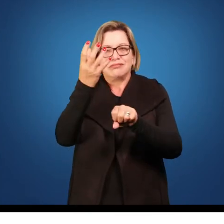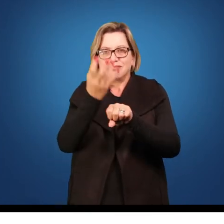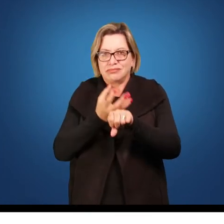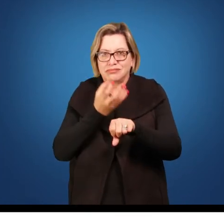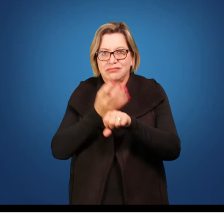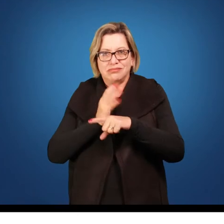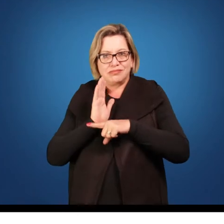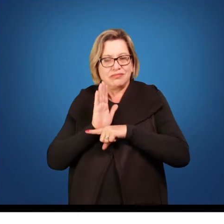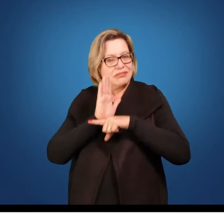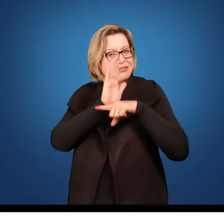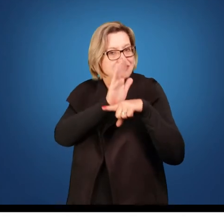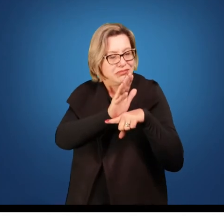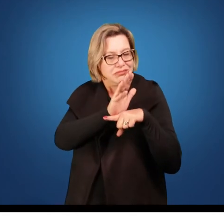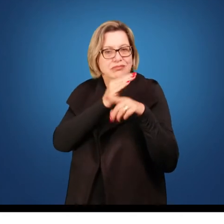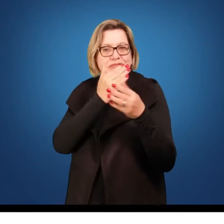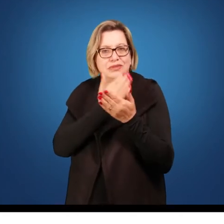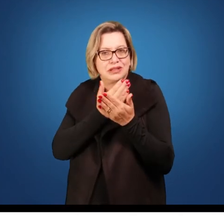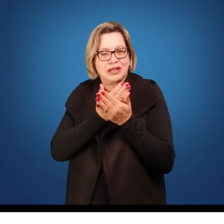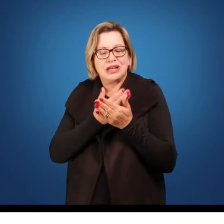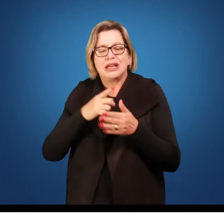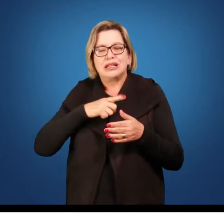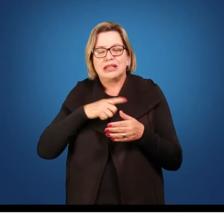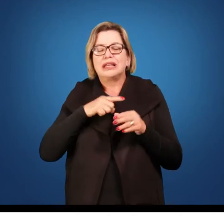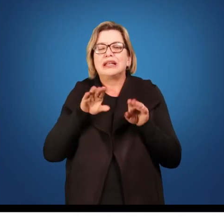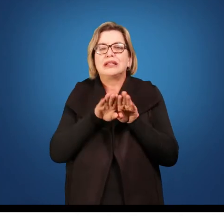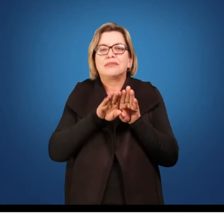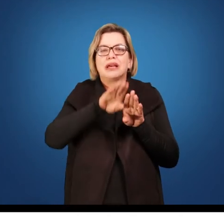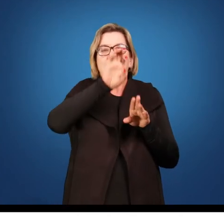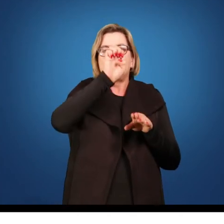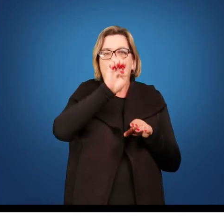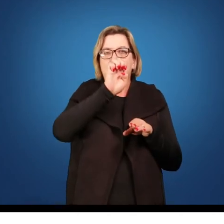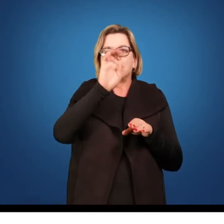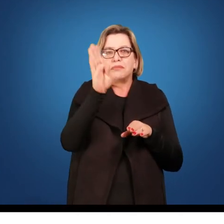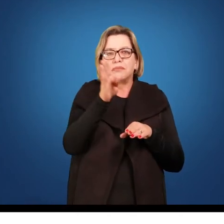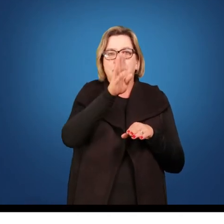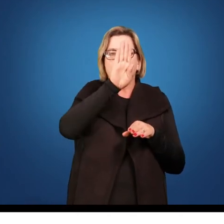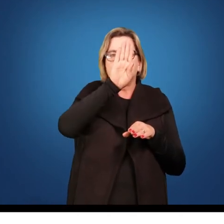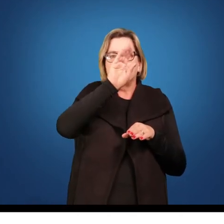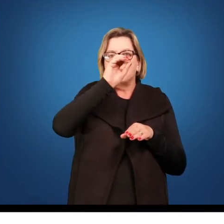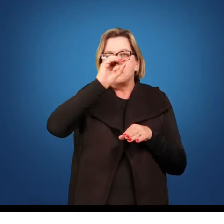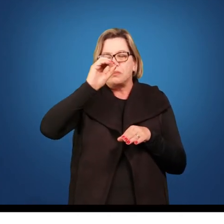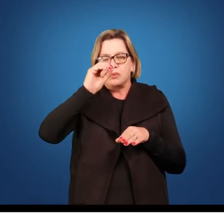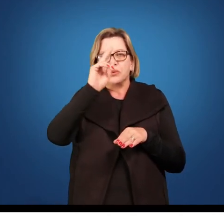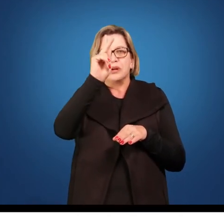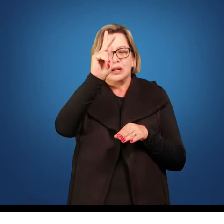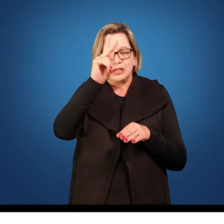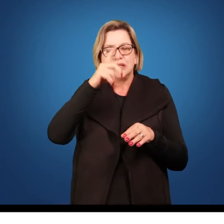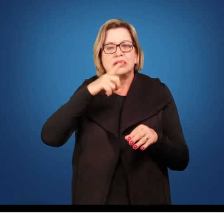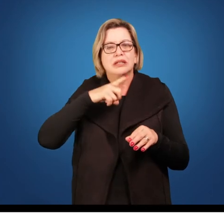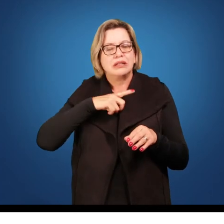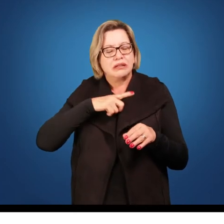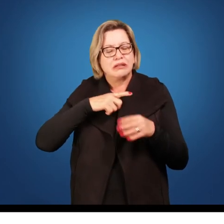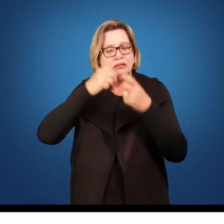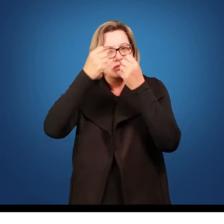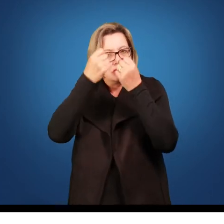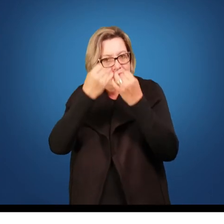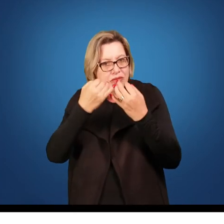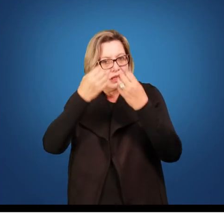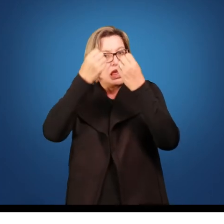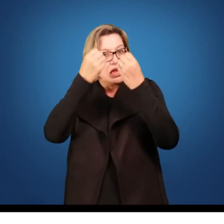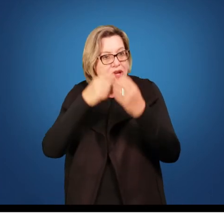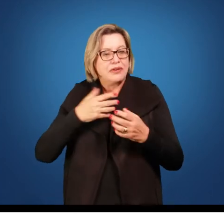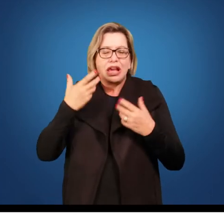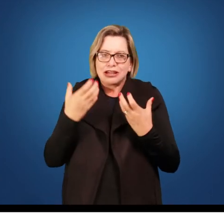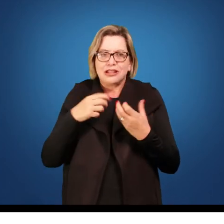contribuições. E o meu e-book, sobretudo, no seu último capítulo, trata disso com bastante propriedade e eu gostaria que